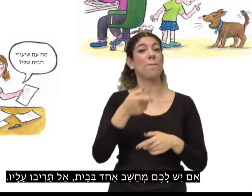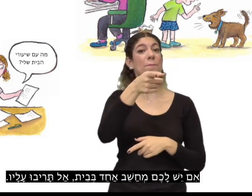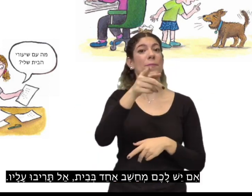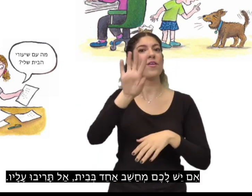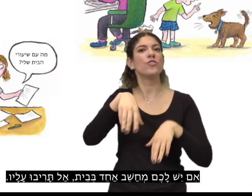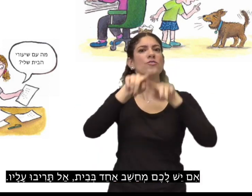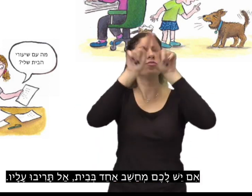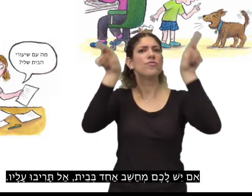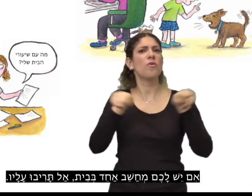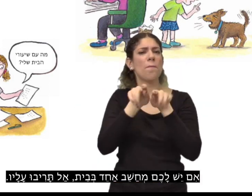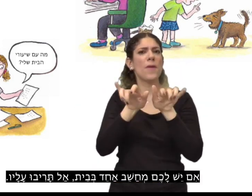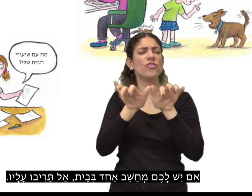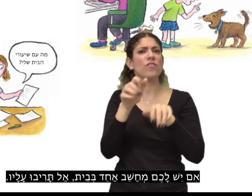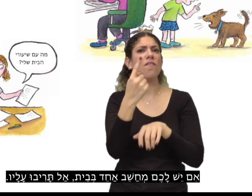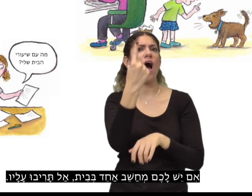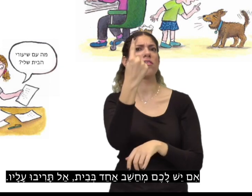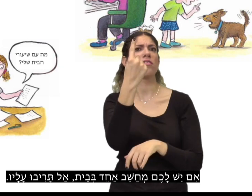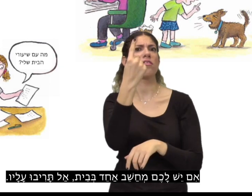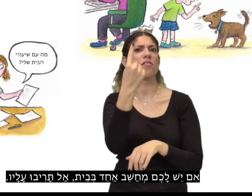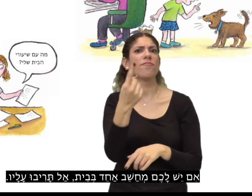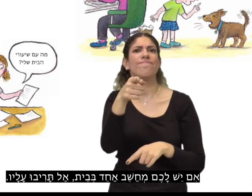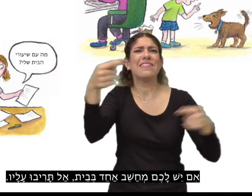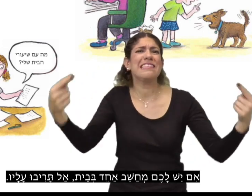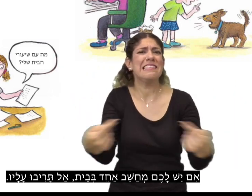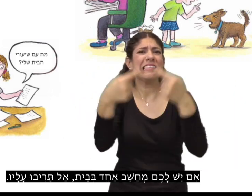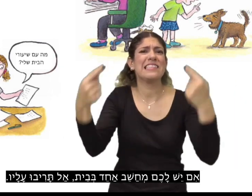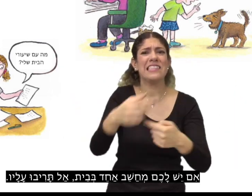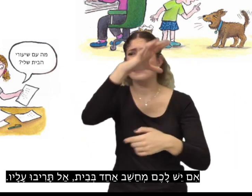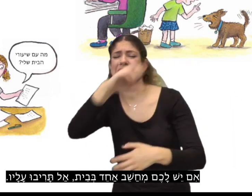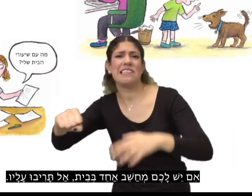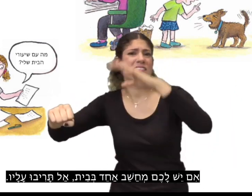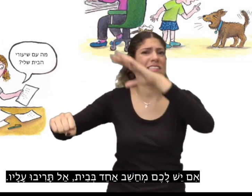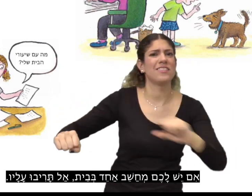אם יש לכם מחשב אחד בבית, אל תריבו עליו.